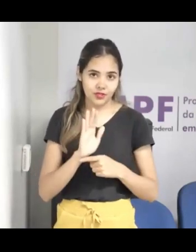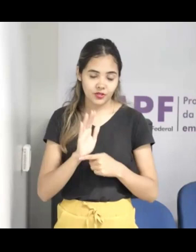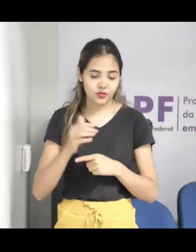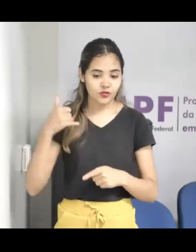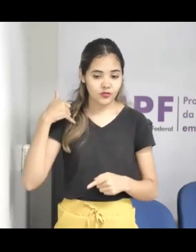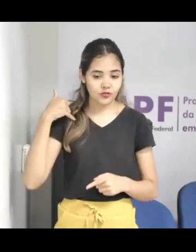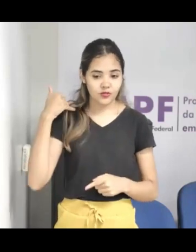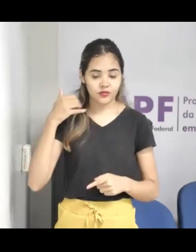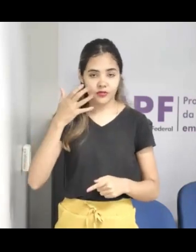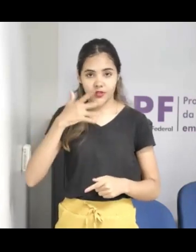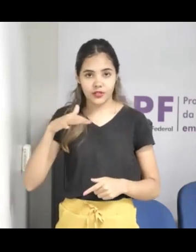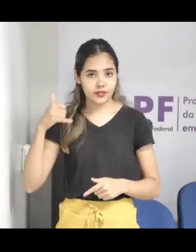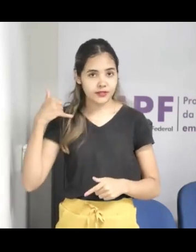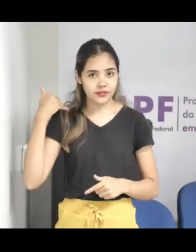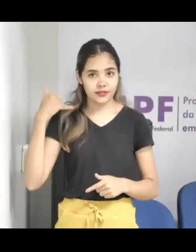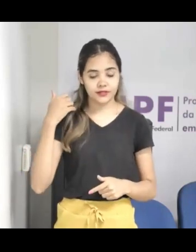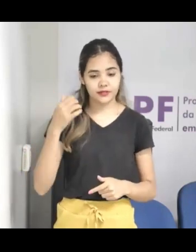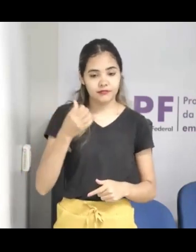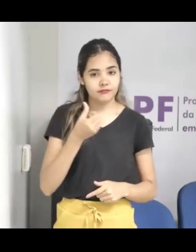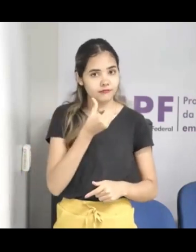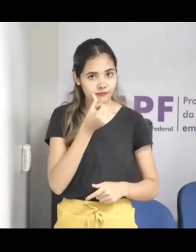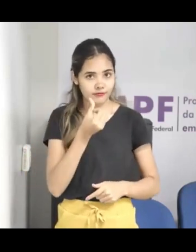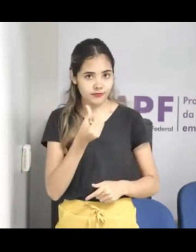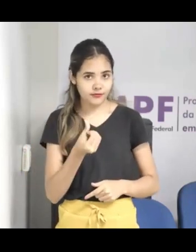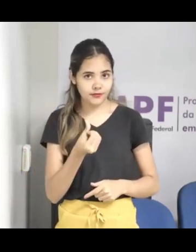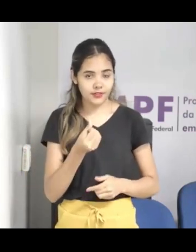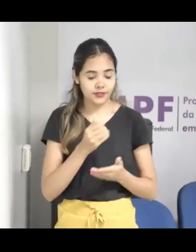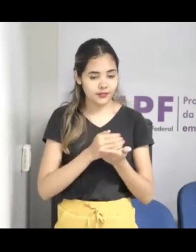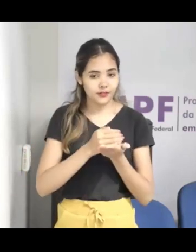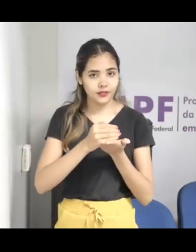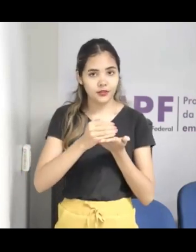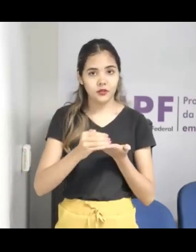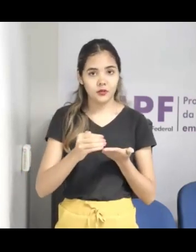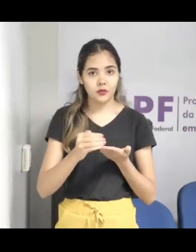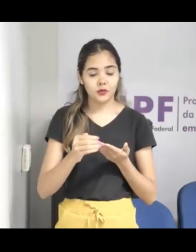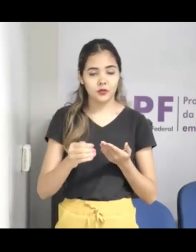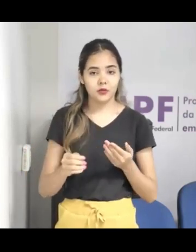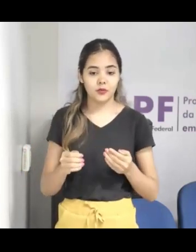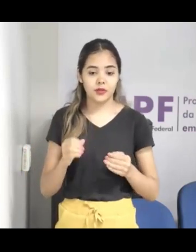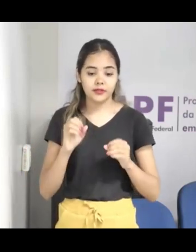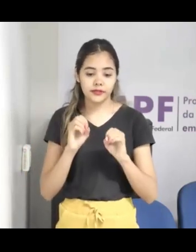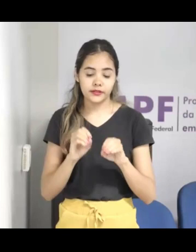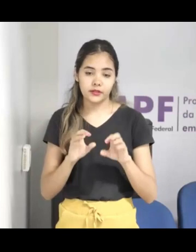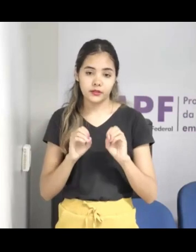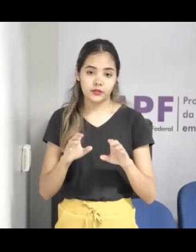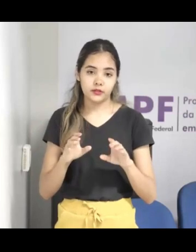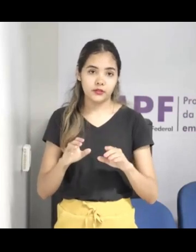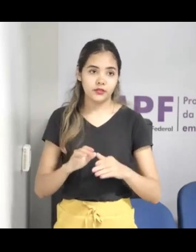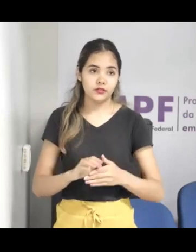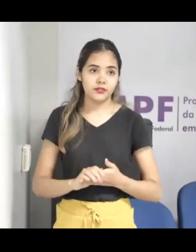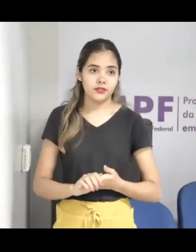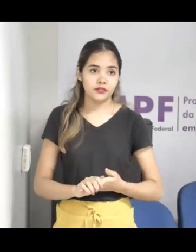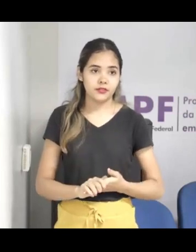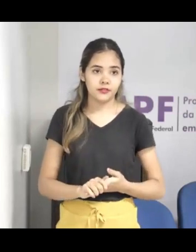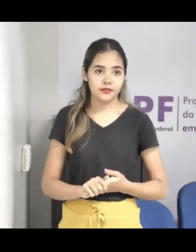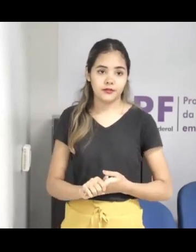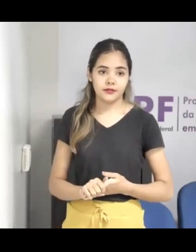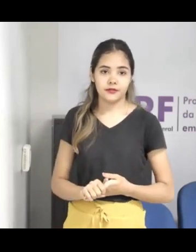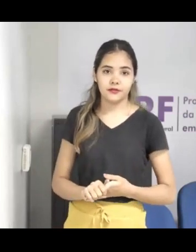para a sexualidade, que a gente fala, né, então, a gente tem um programa global, ele se chama Eu Me Amo, Eu Me Cuido,